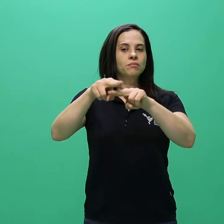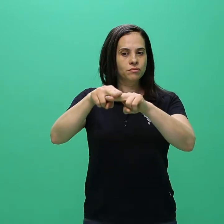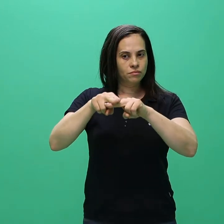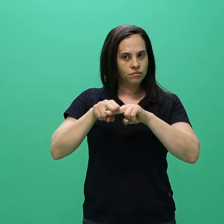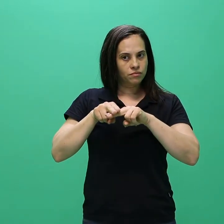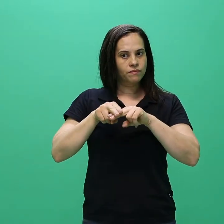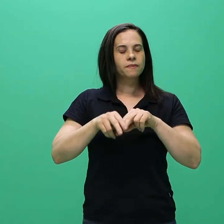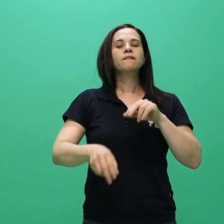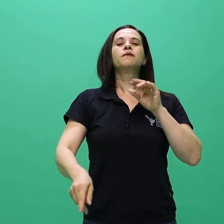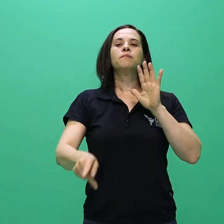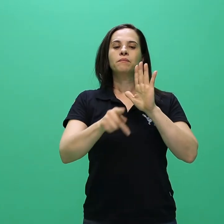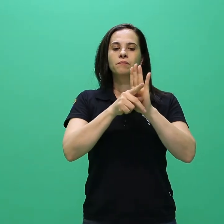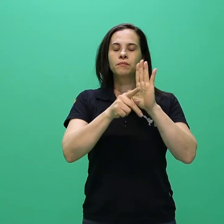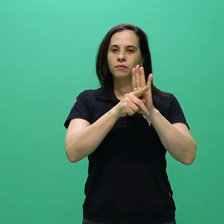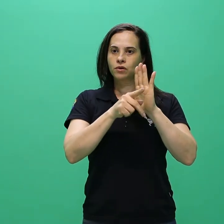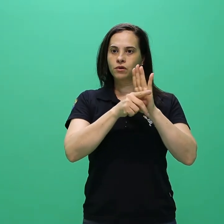anexo 1 do presente edital.